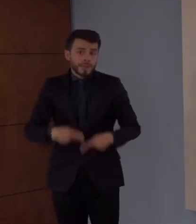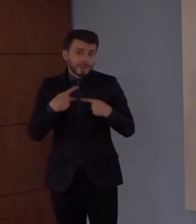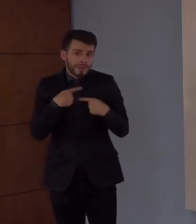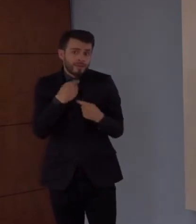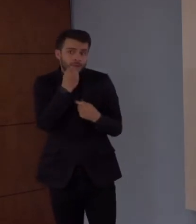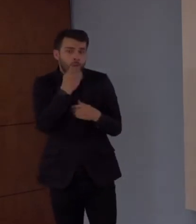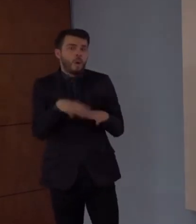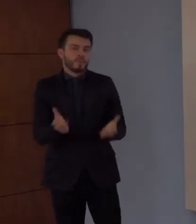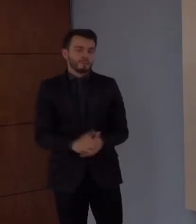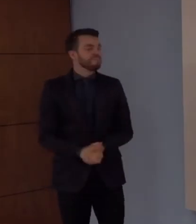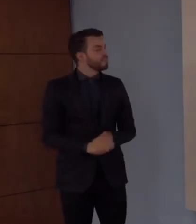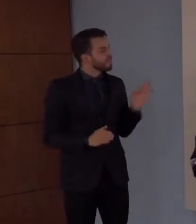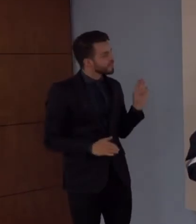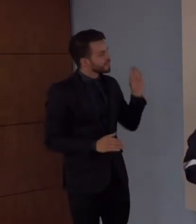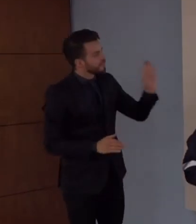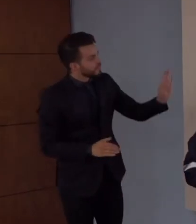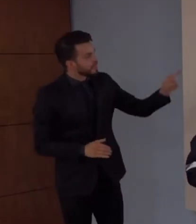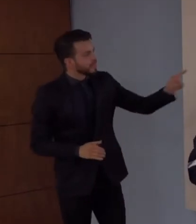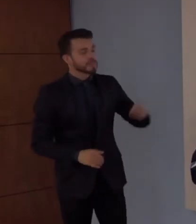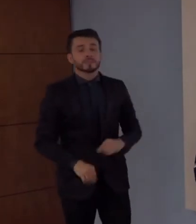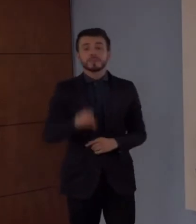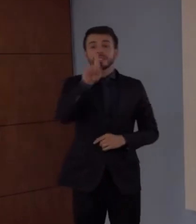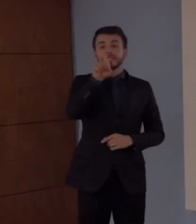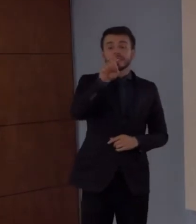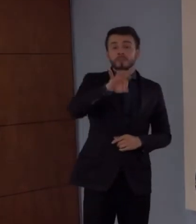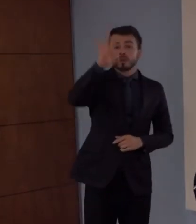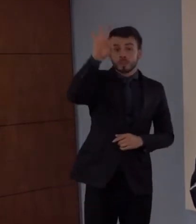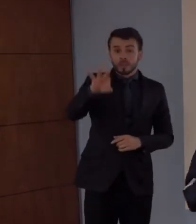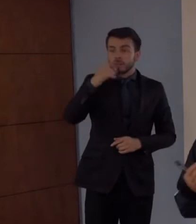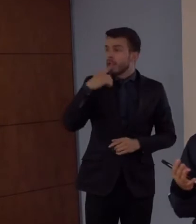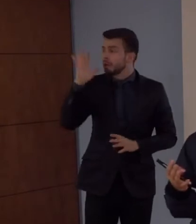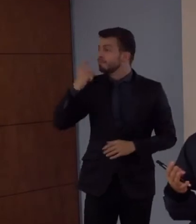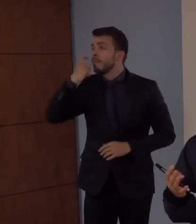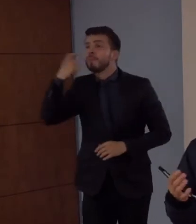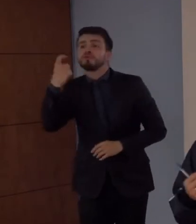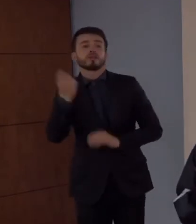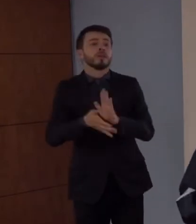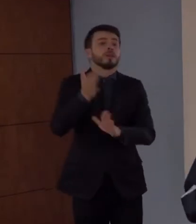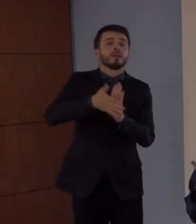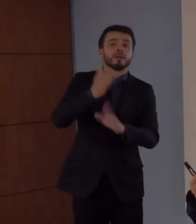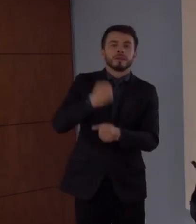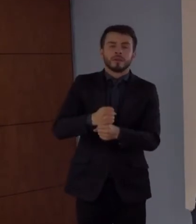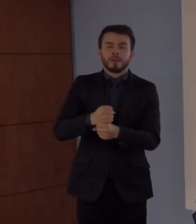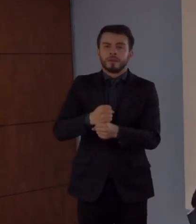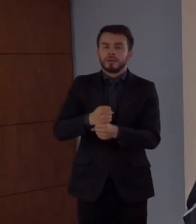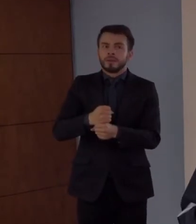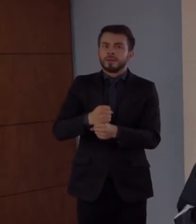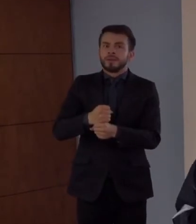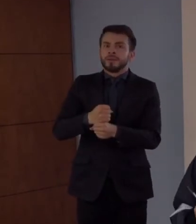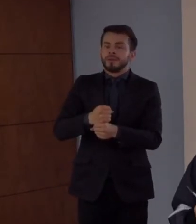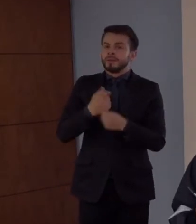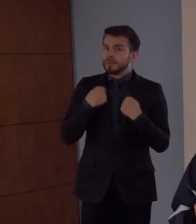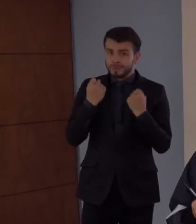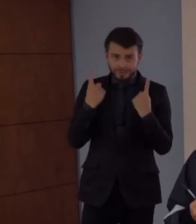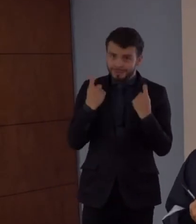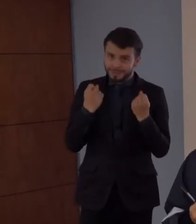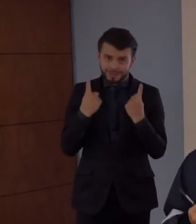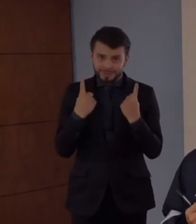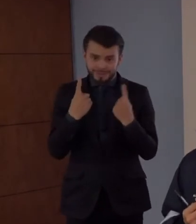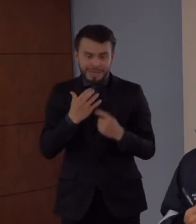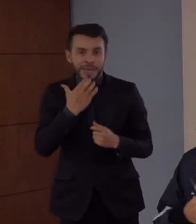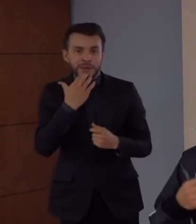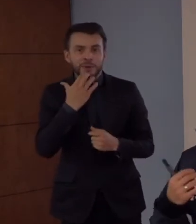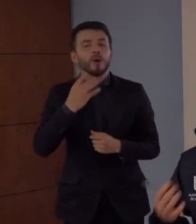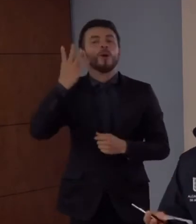El 6% dijo que estaba saliendo a buscar trabajo. Su merced, yo lo entiendo, pero probabilidad de que en la mitad del simulacro, la